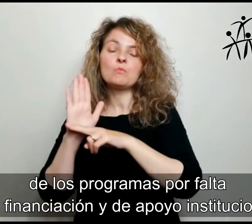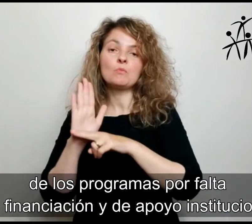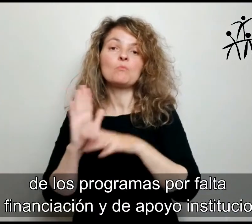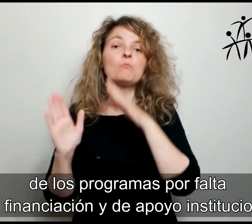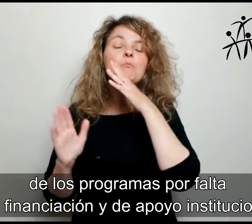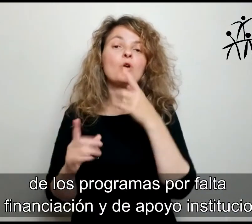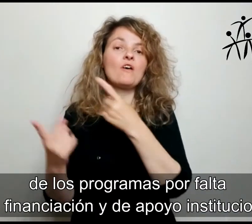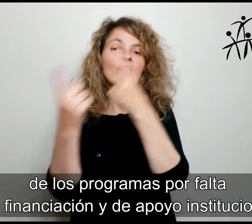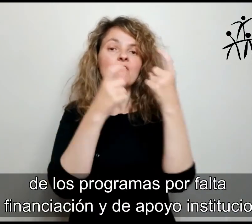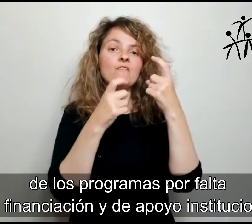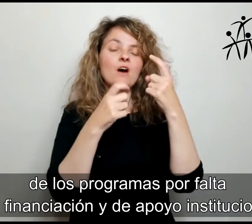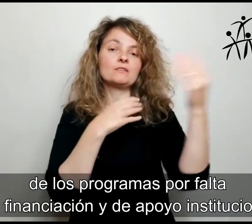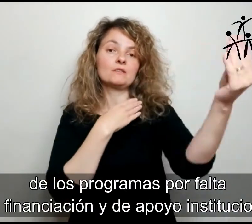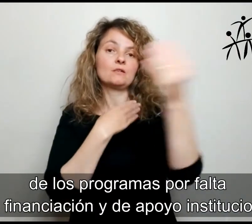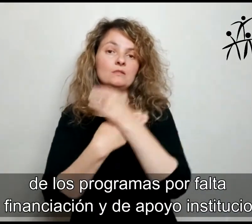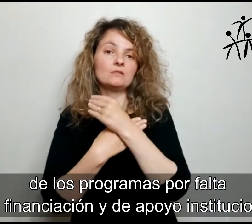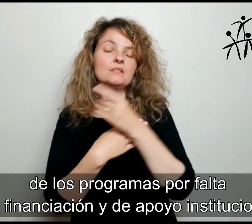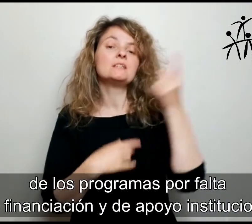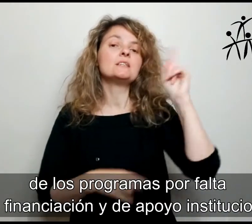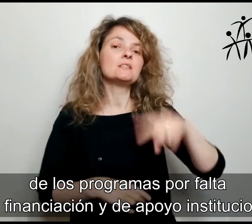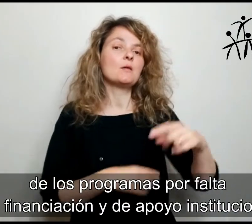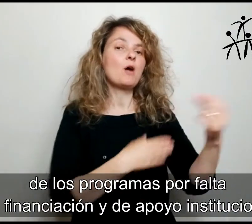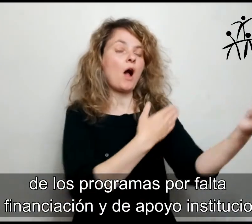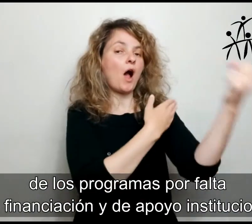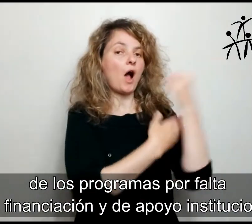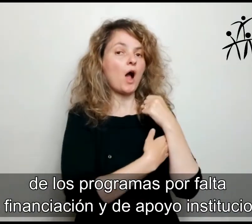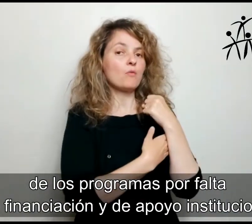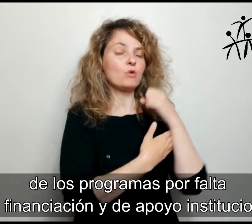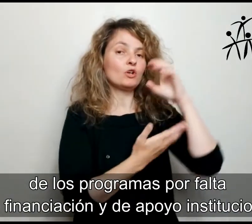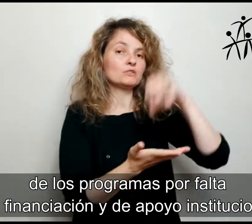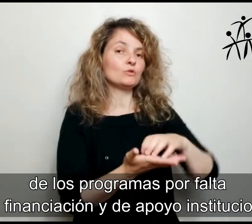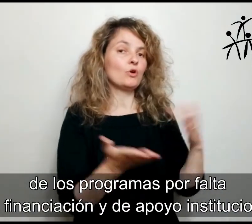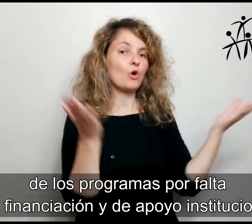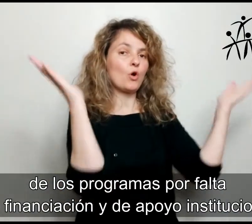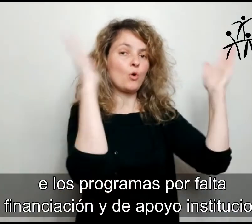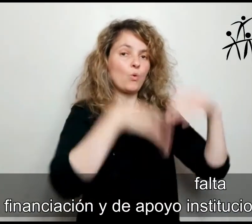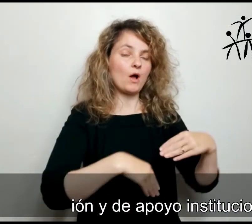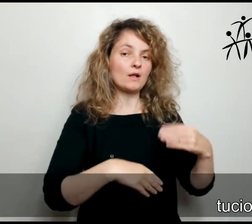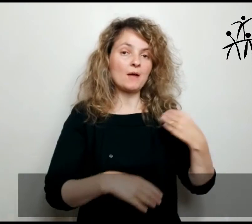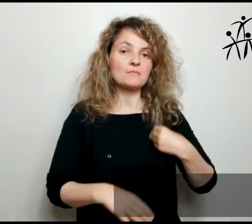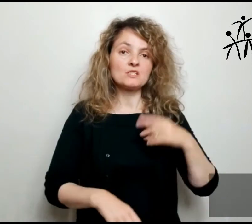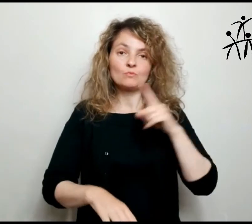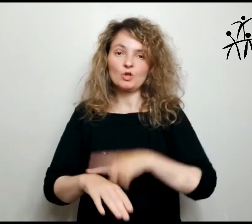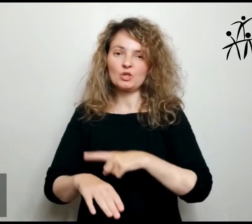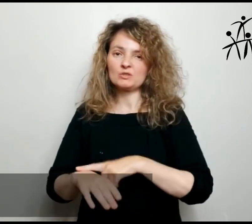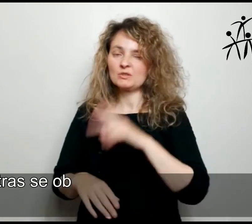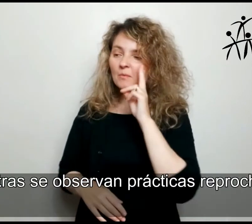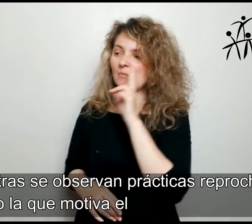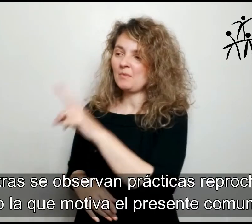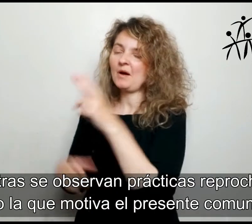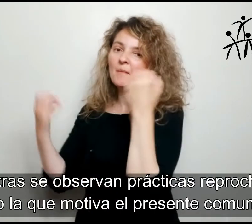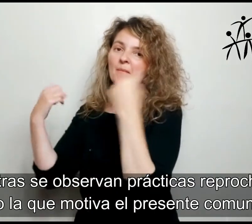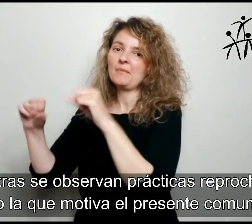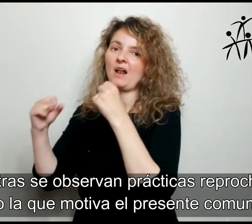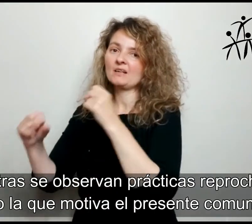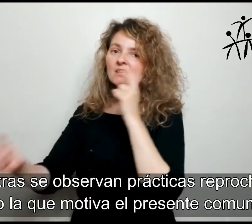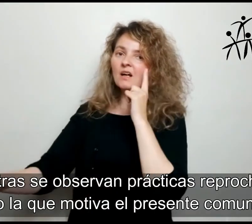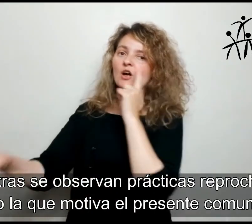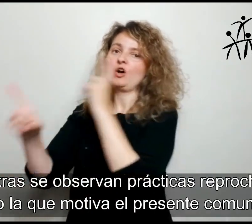de financiación y de apoyo institucional, mientras se observan prácticas reprochables como la que motiva el